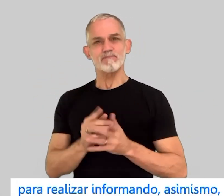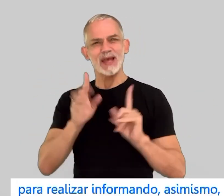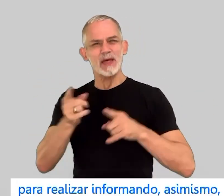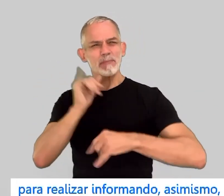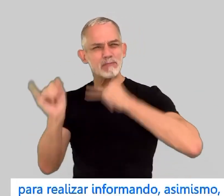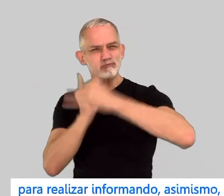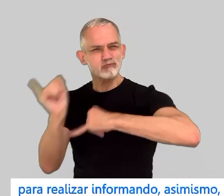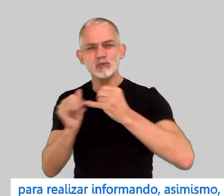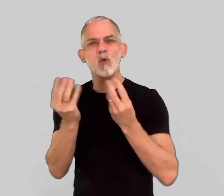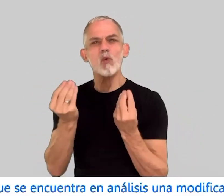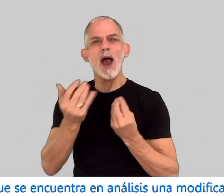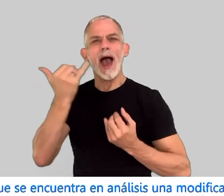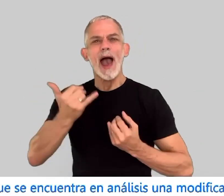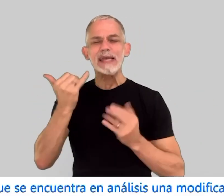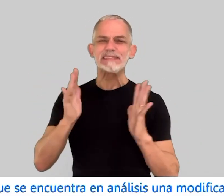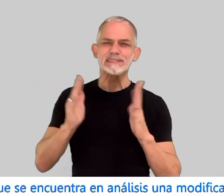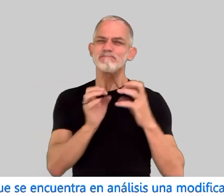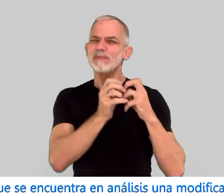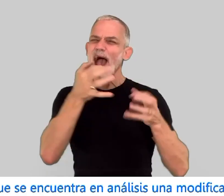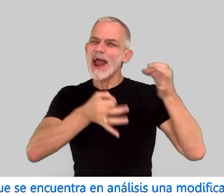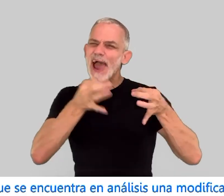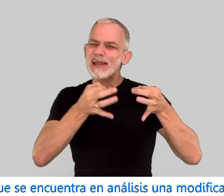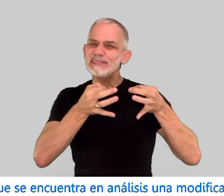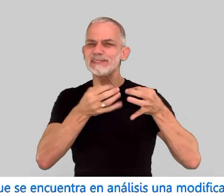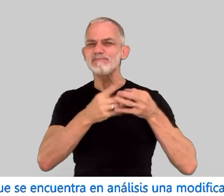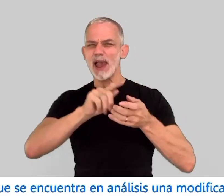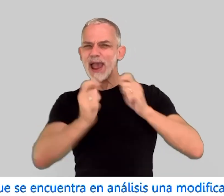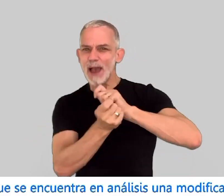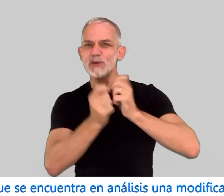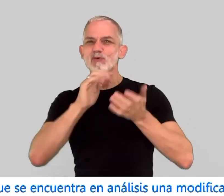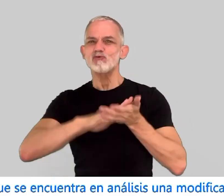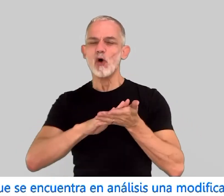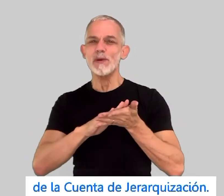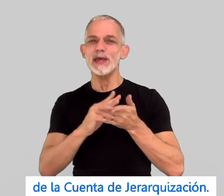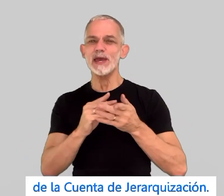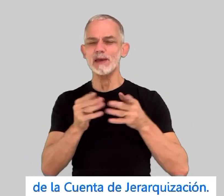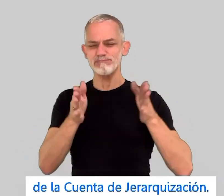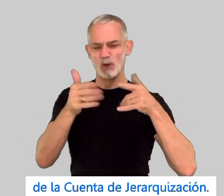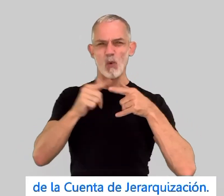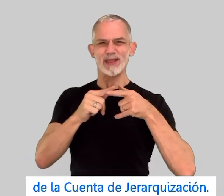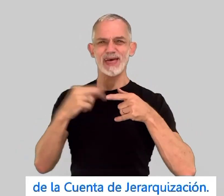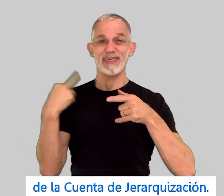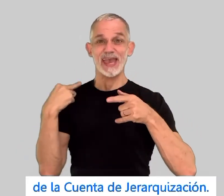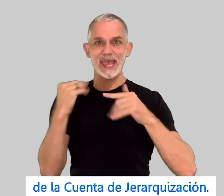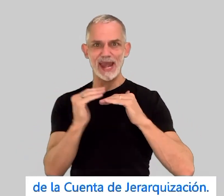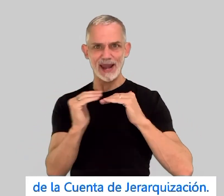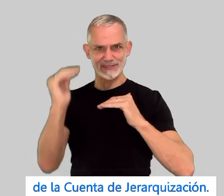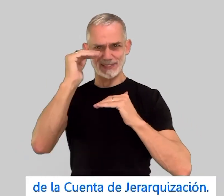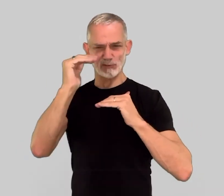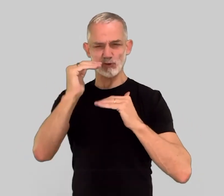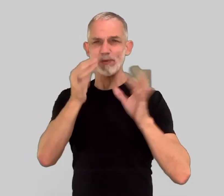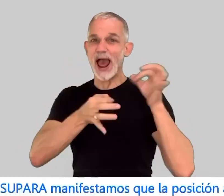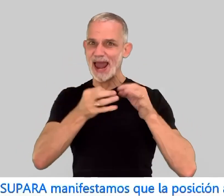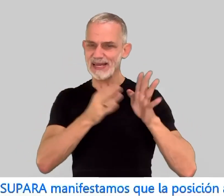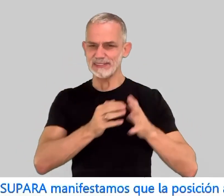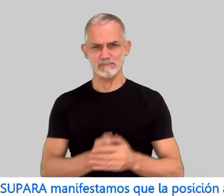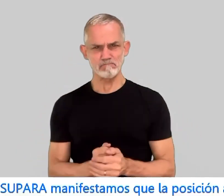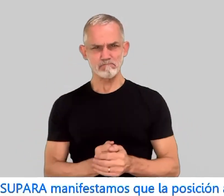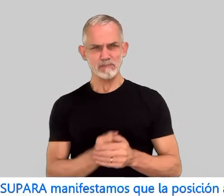a sí mismo que se encuentra en análisis una modificación de la cuenta de jerarquización. AFIP y su